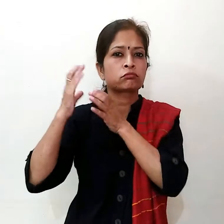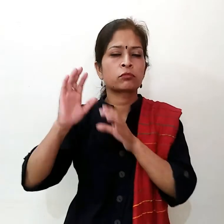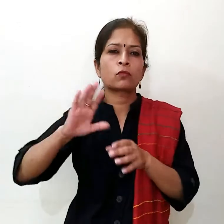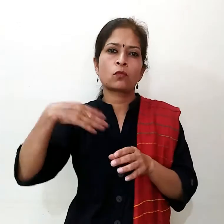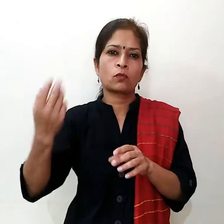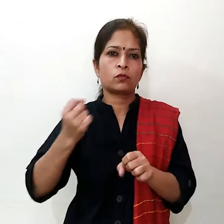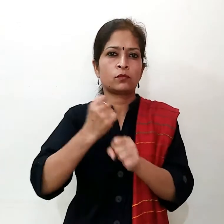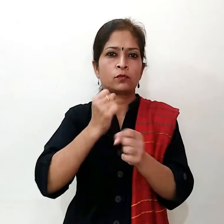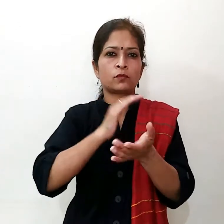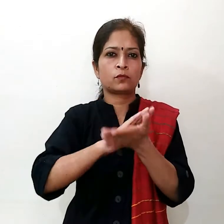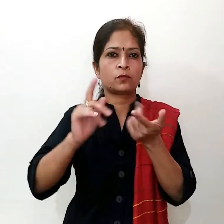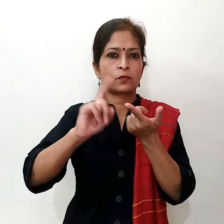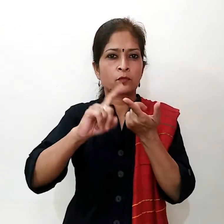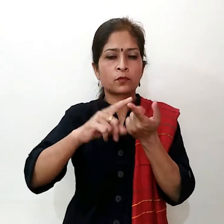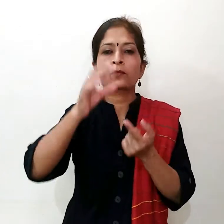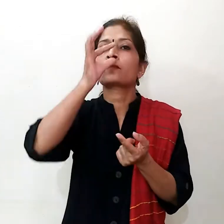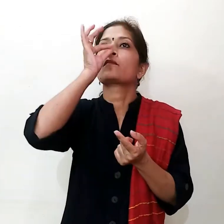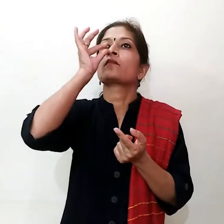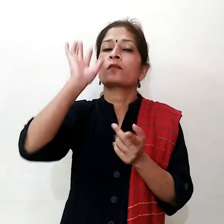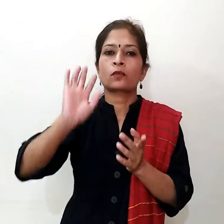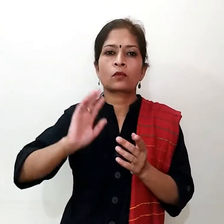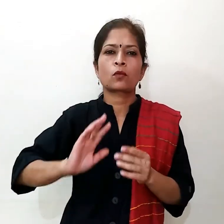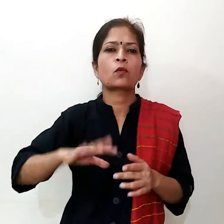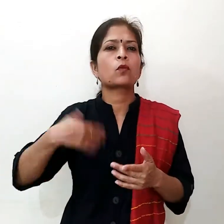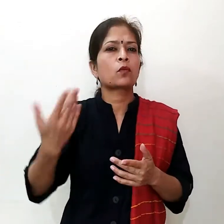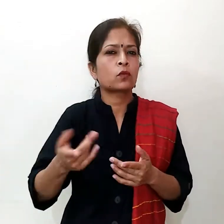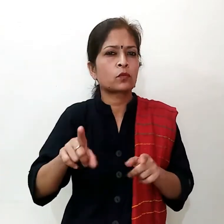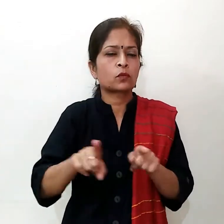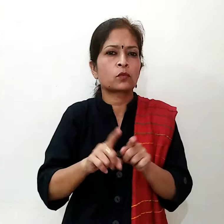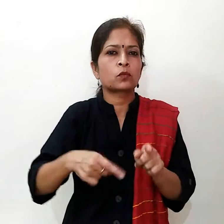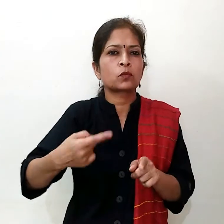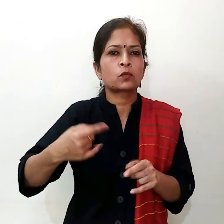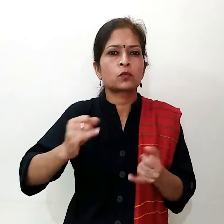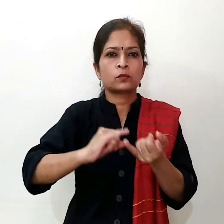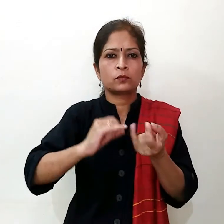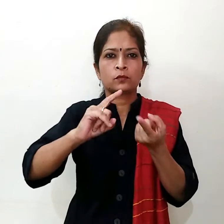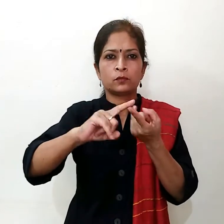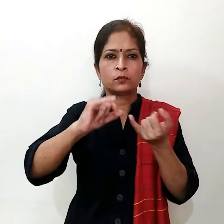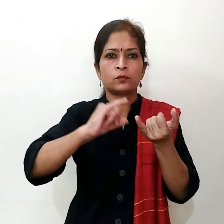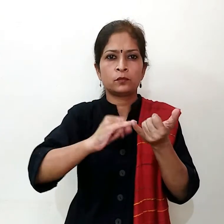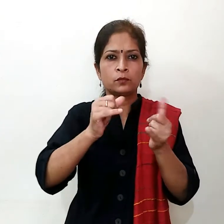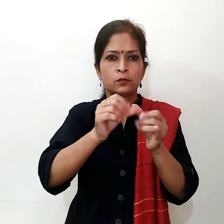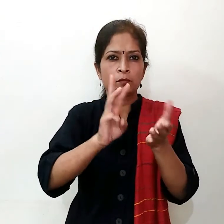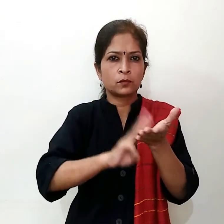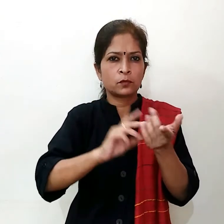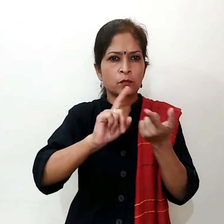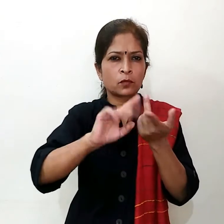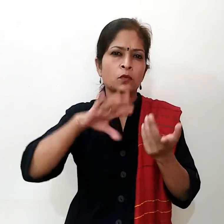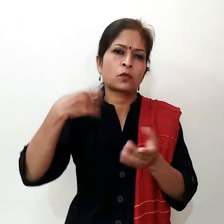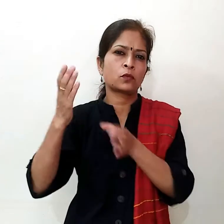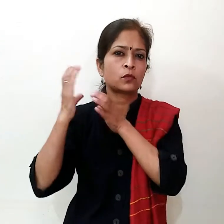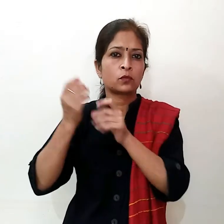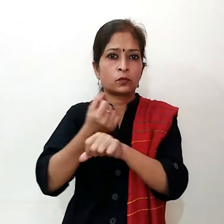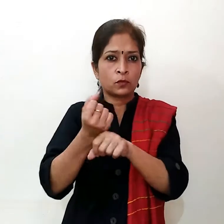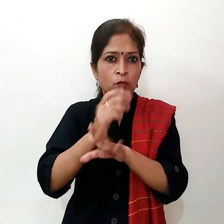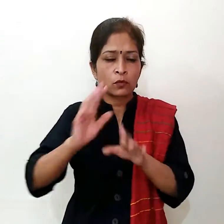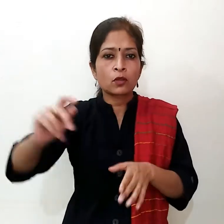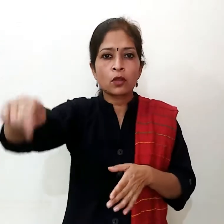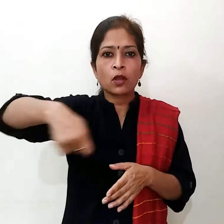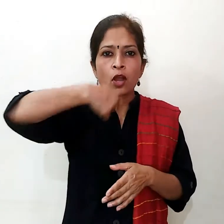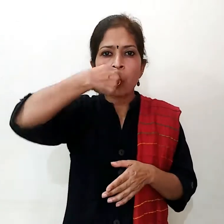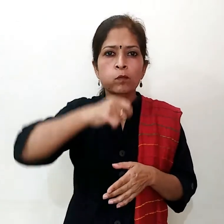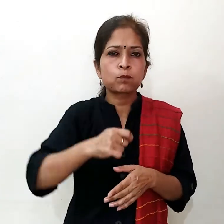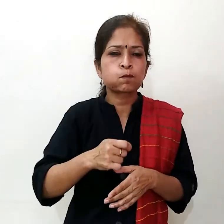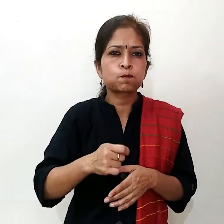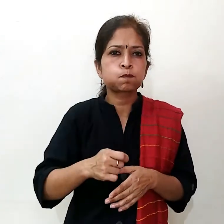बन करें दूसरा रोचाला एक से दो बार एक चम्मस तेल का देल या नारियल के देल से कुला करें और इसको दो तीन